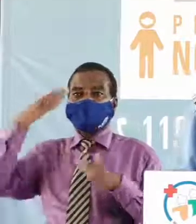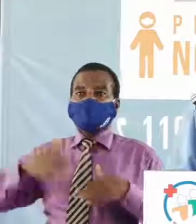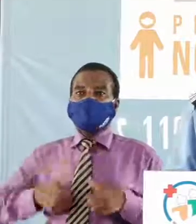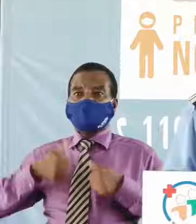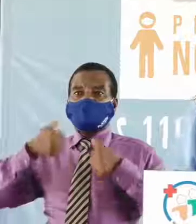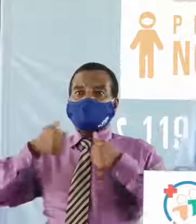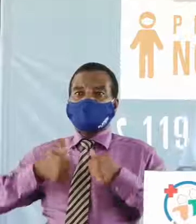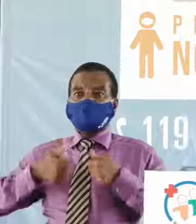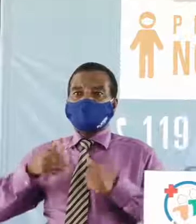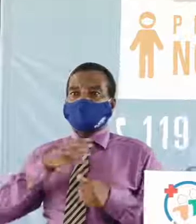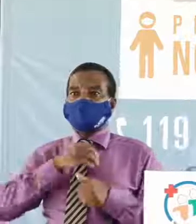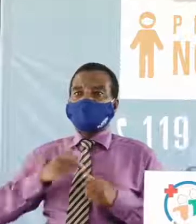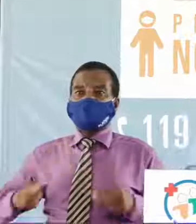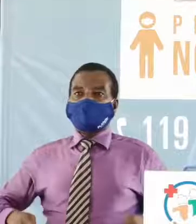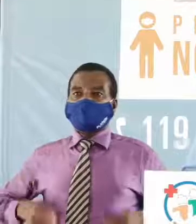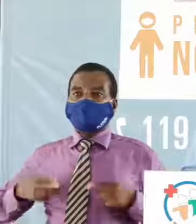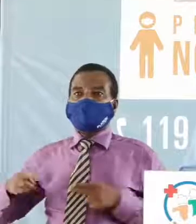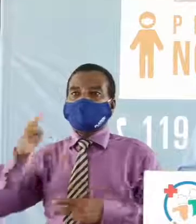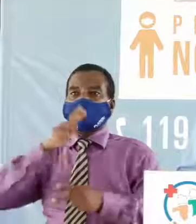et de l'Hygène publique,